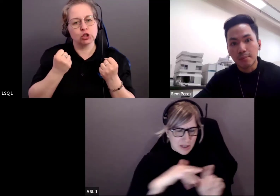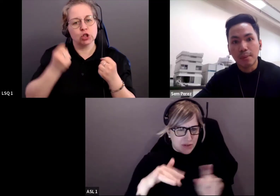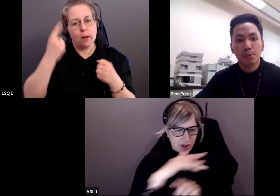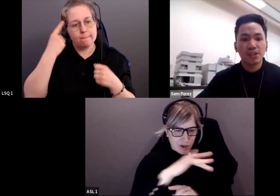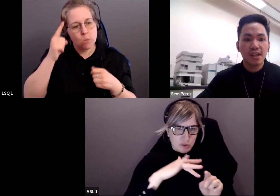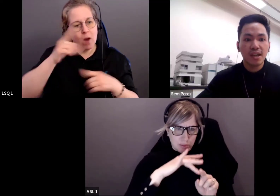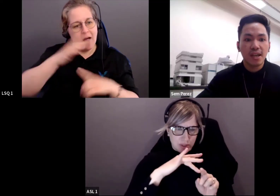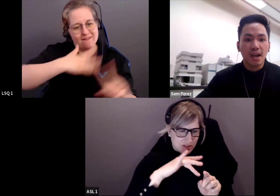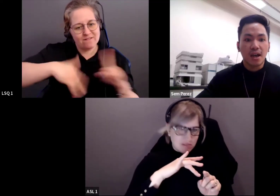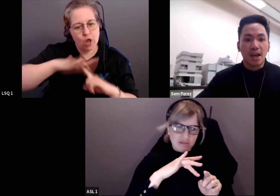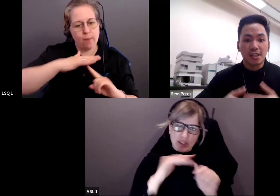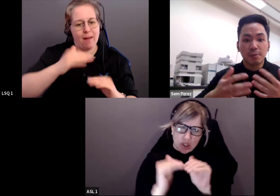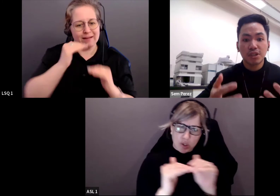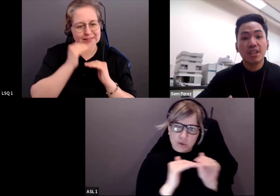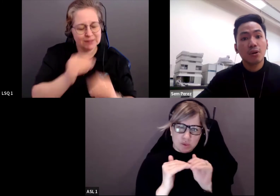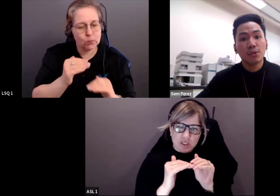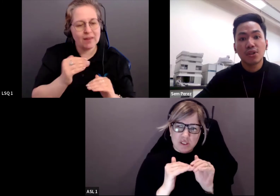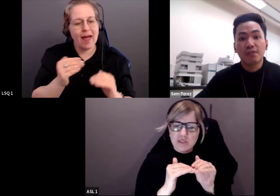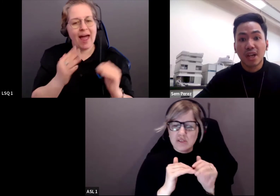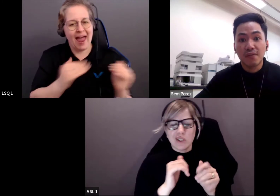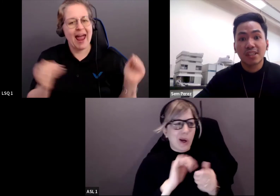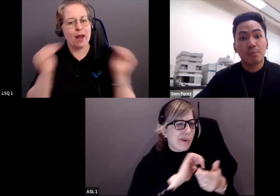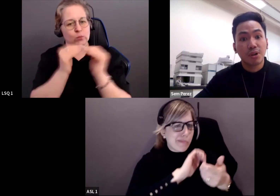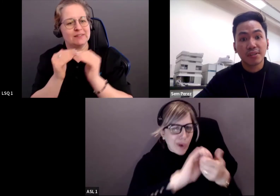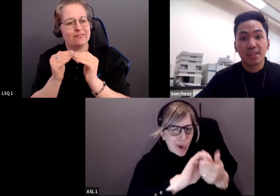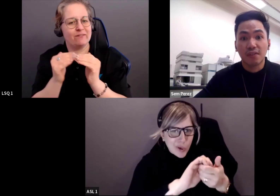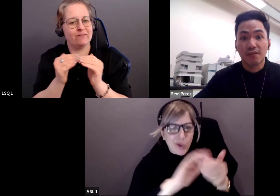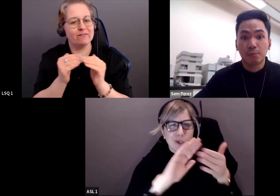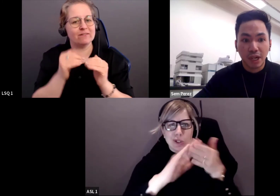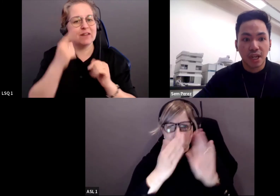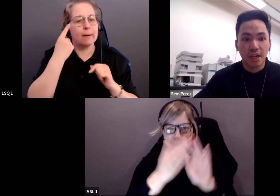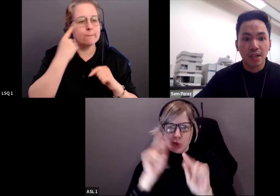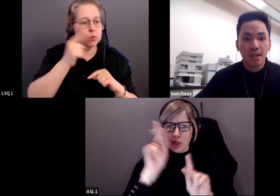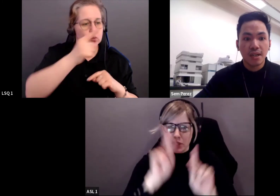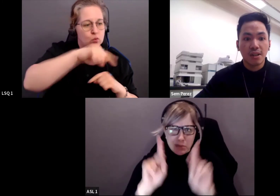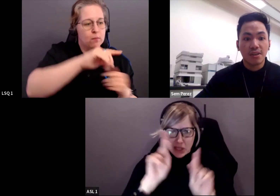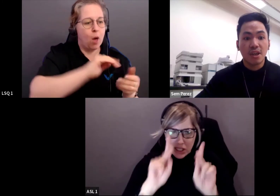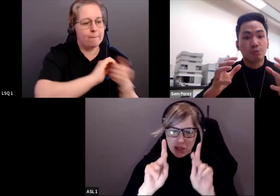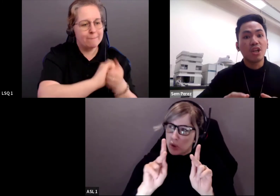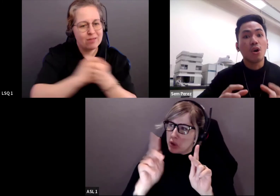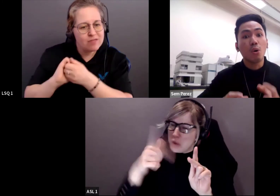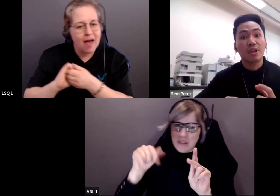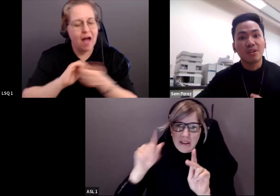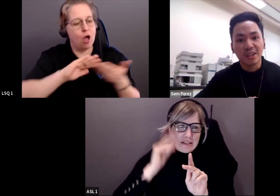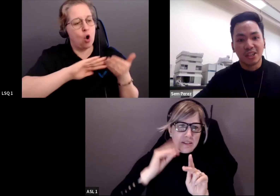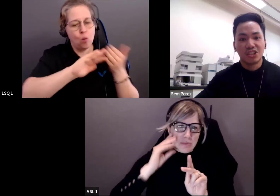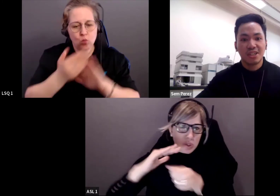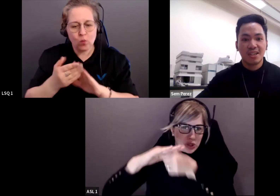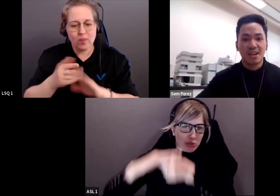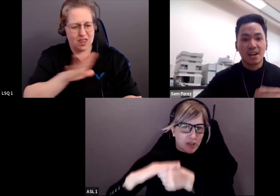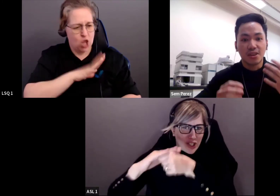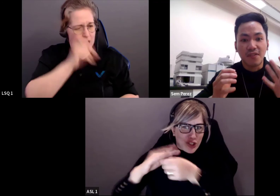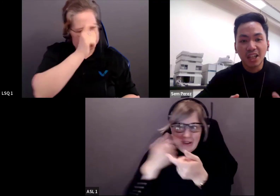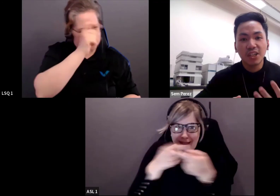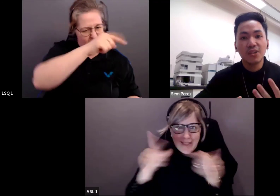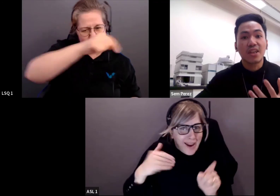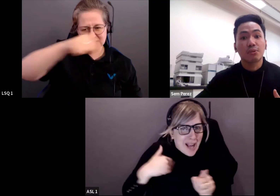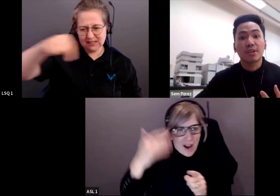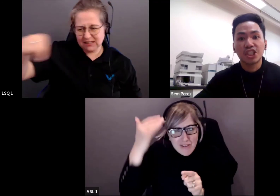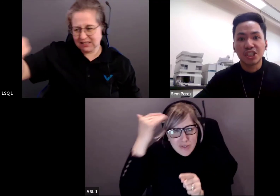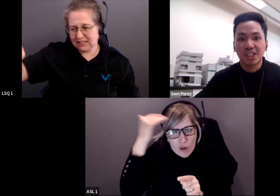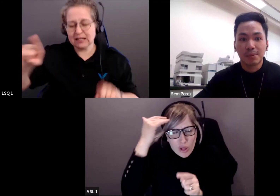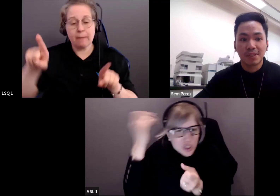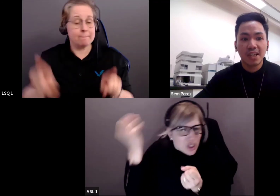reconnaissons que les partenaires et les membres de la communauté, surtout ceux qui ont eu de graves expériences d'oppression, comme les communautés